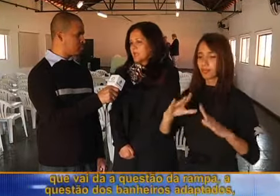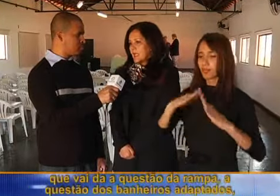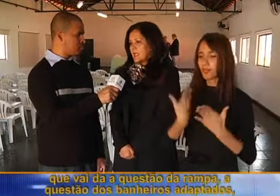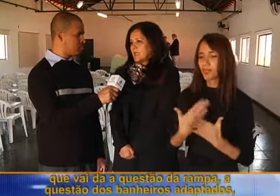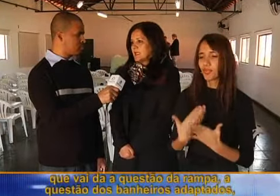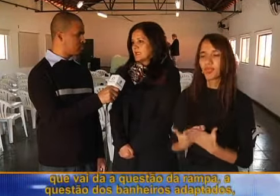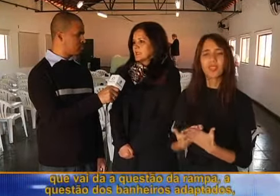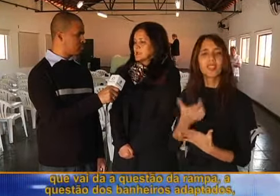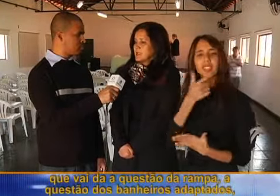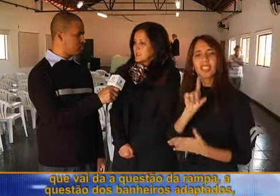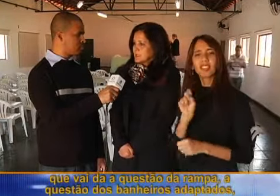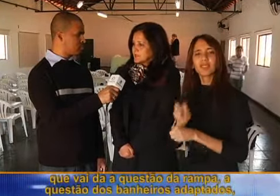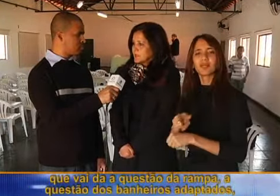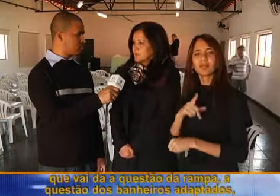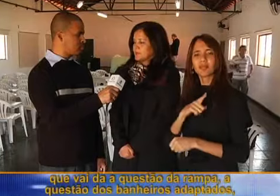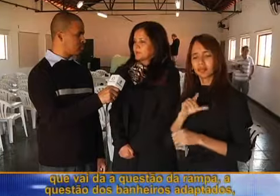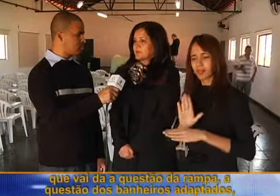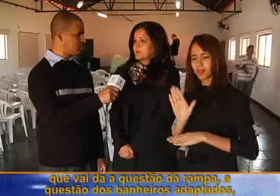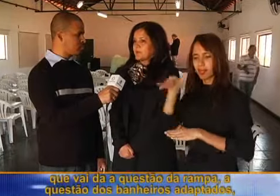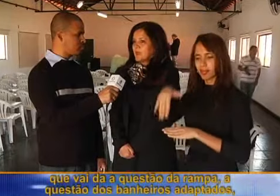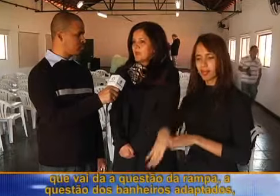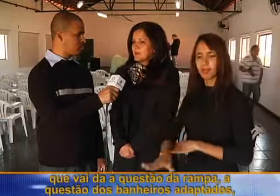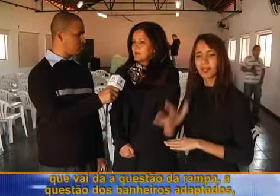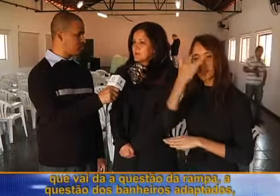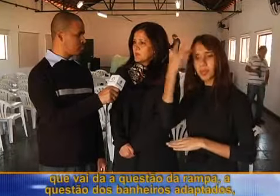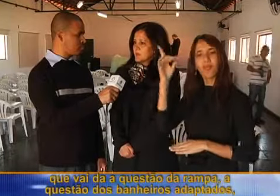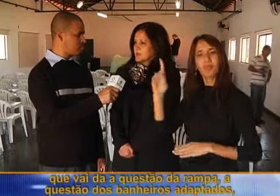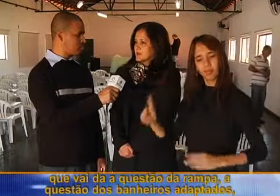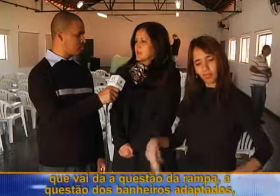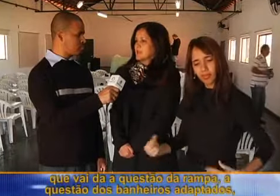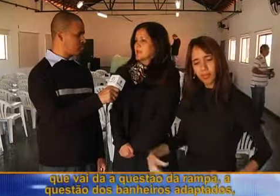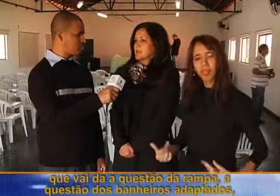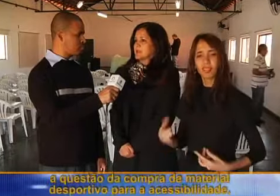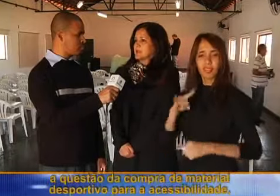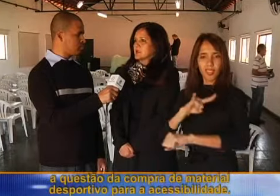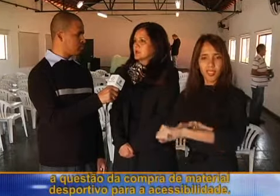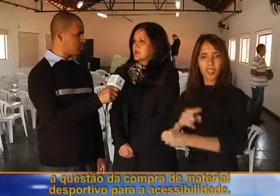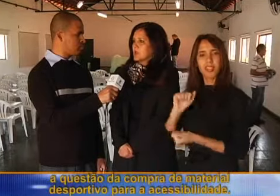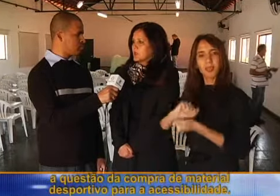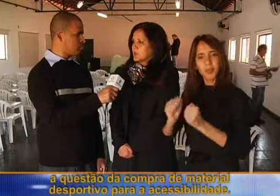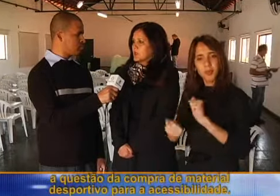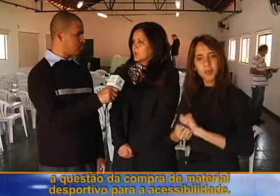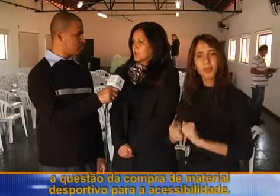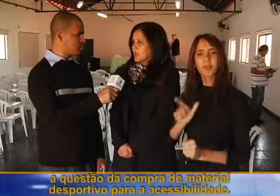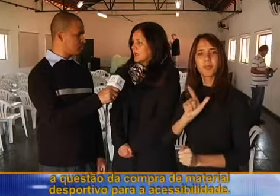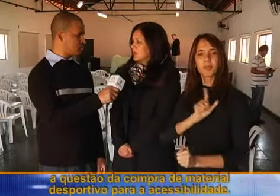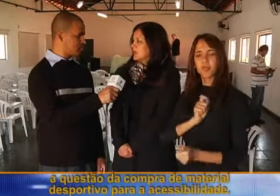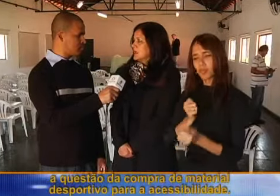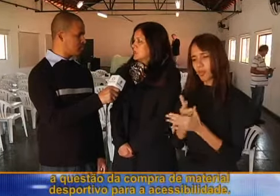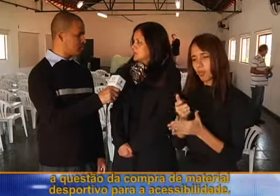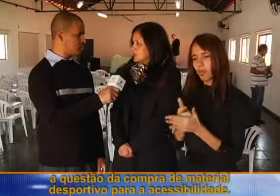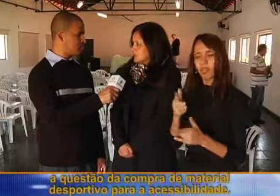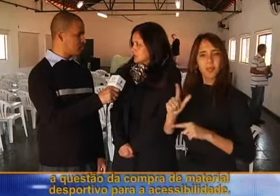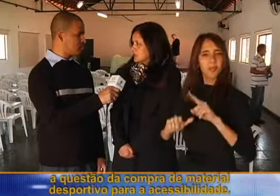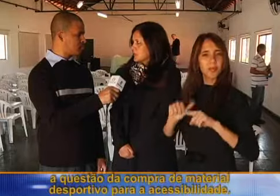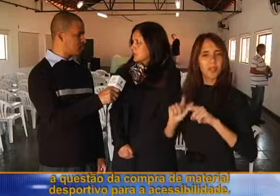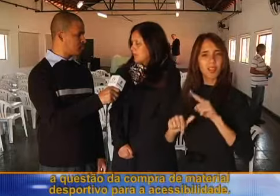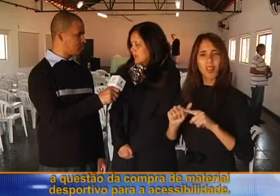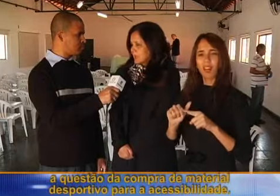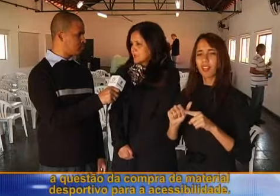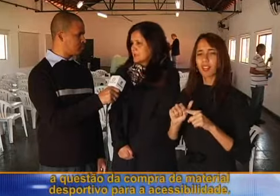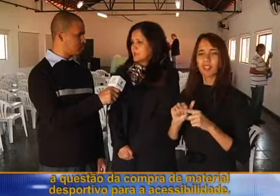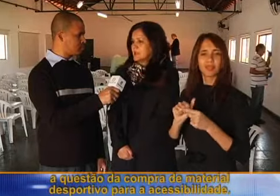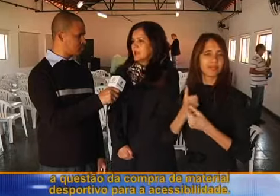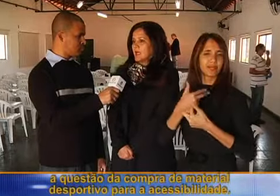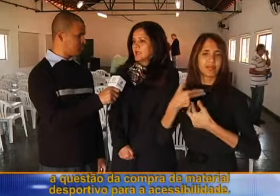que vai dar a questão da rampa, a questão dos banheiros adaptados, a questão da compra de material desportivo